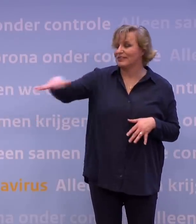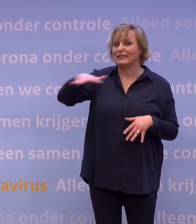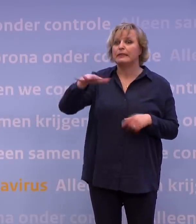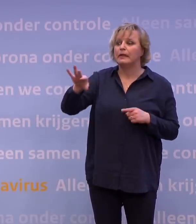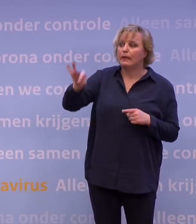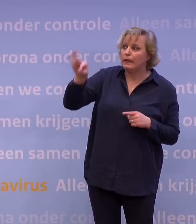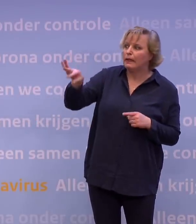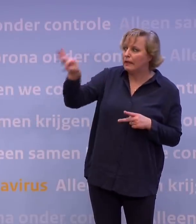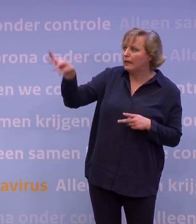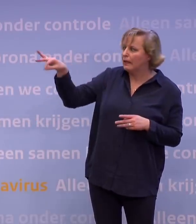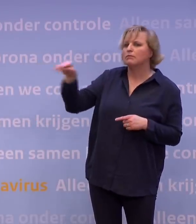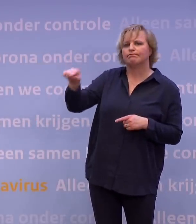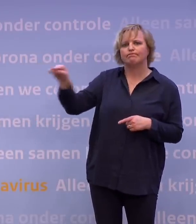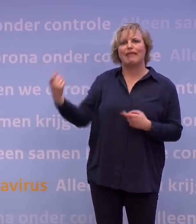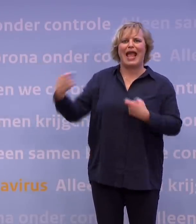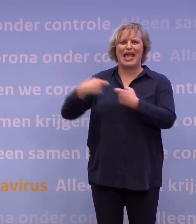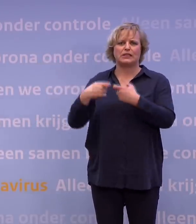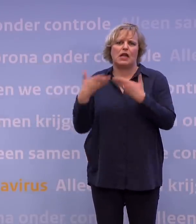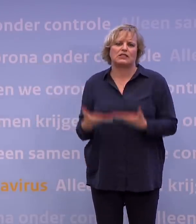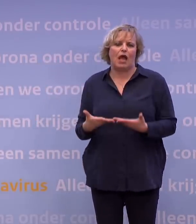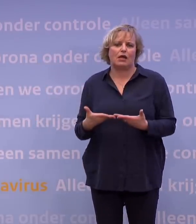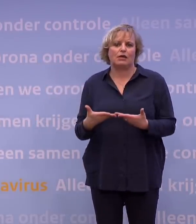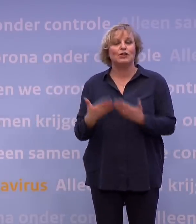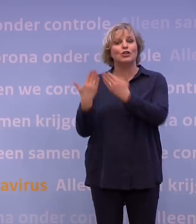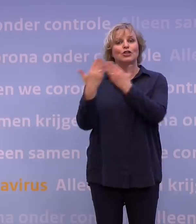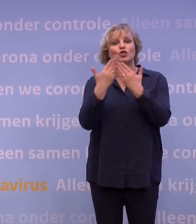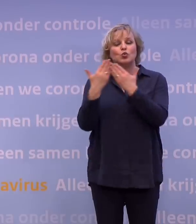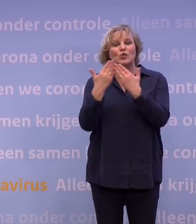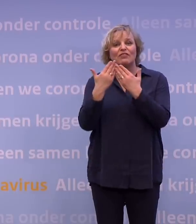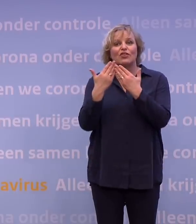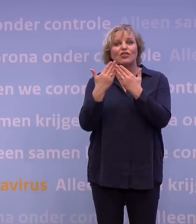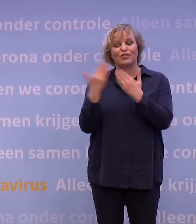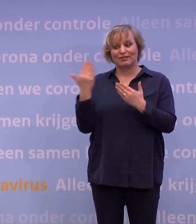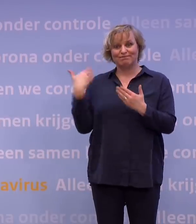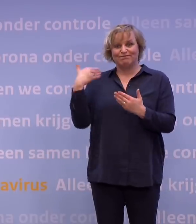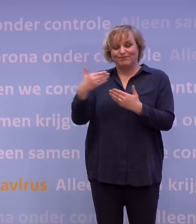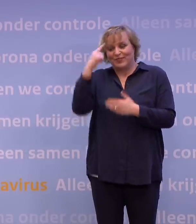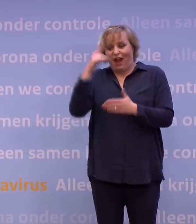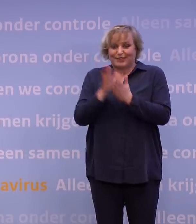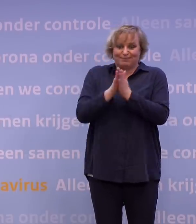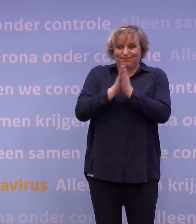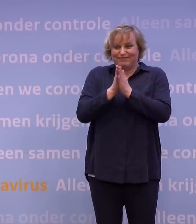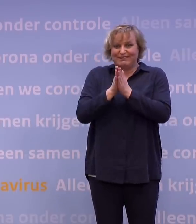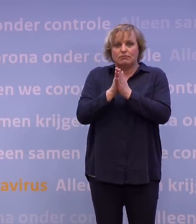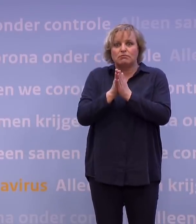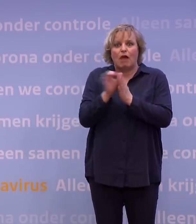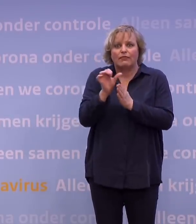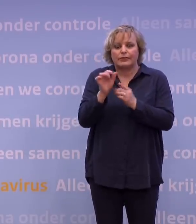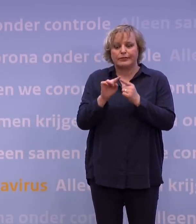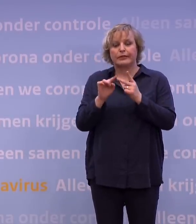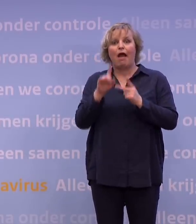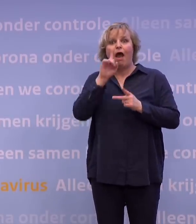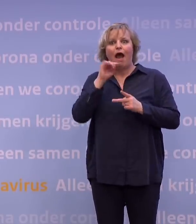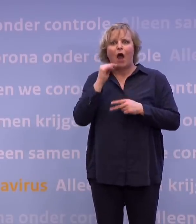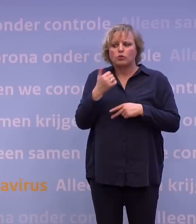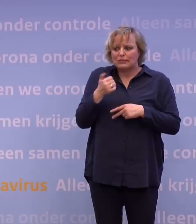er natuurlijk mensen die het extra zwaar hebben. Studenten die de studietijd anders zien verlopen dan ze dachten. Ouders met kleine kinderen die denken,